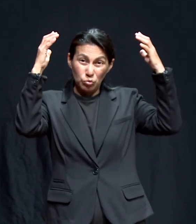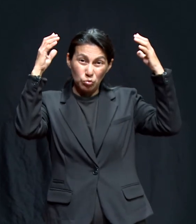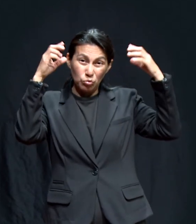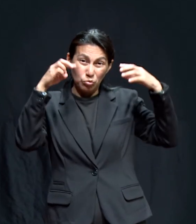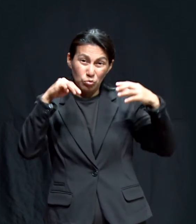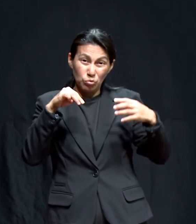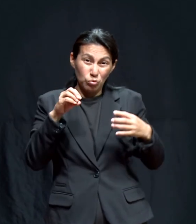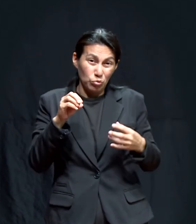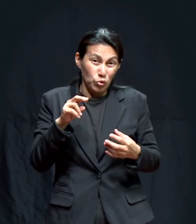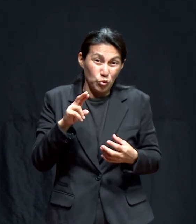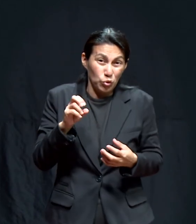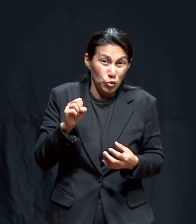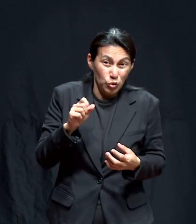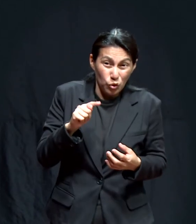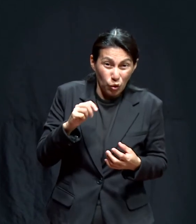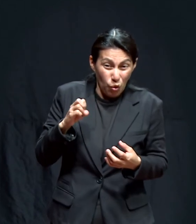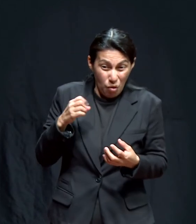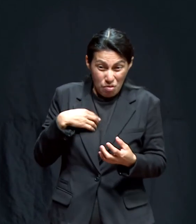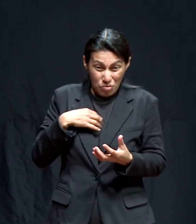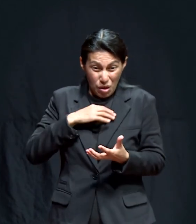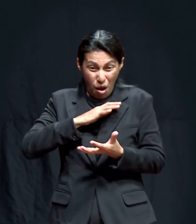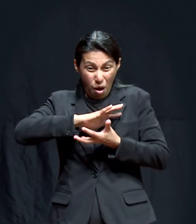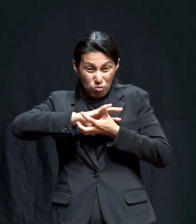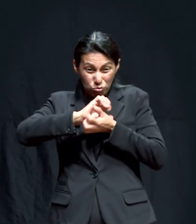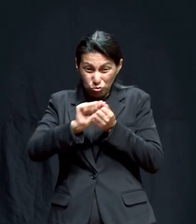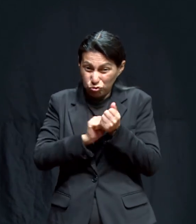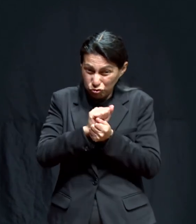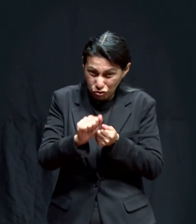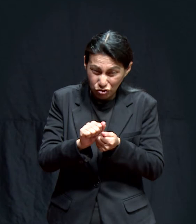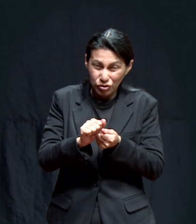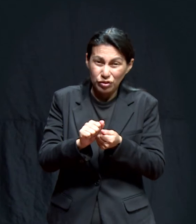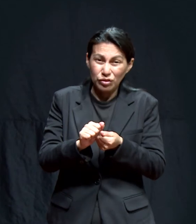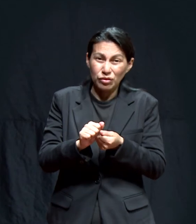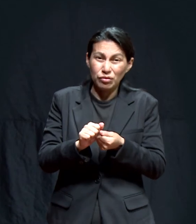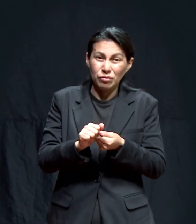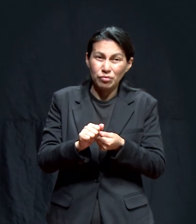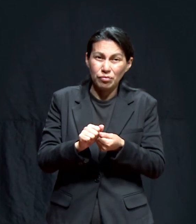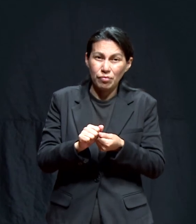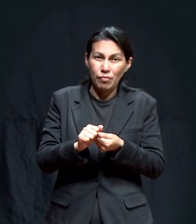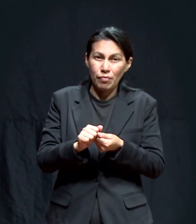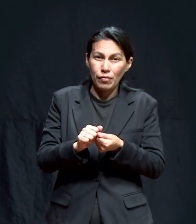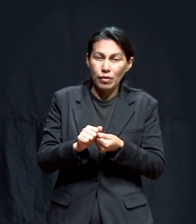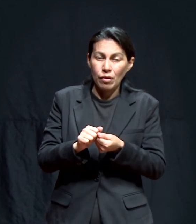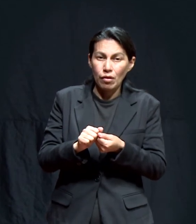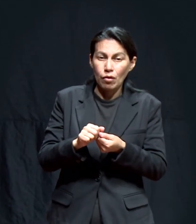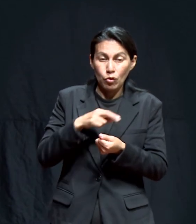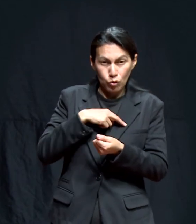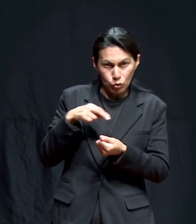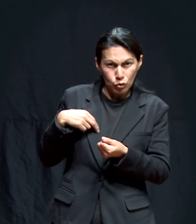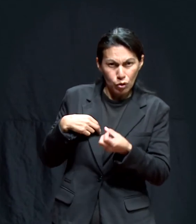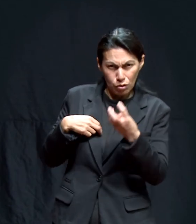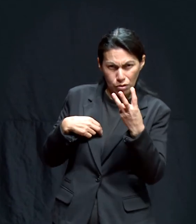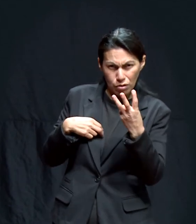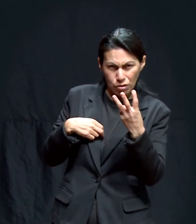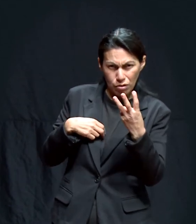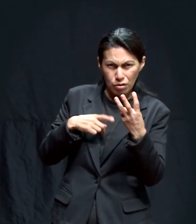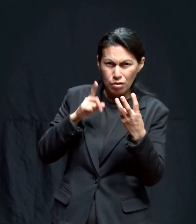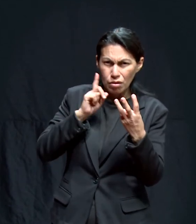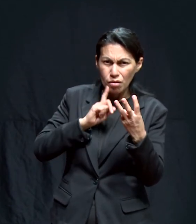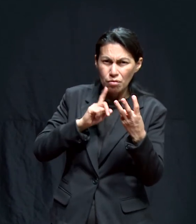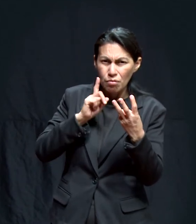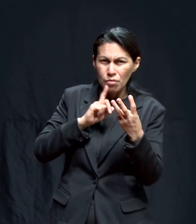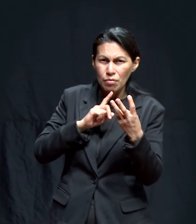Que quería, pues sí, venía dispuesto a destruirme. Estaba yo con mis dos hermanitas, somos tres.